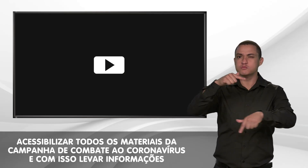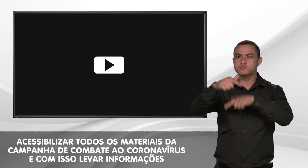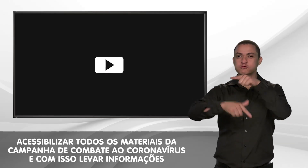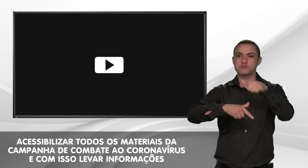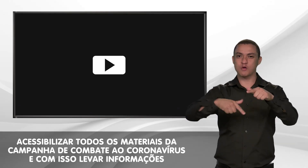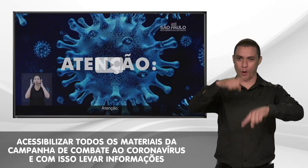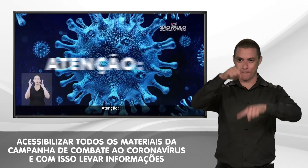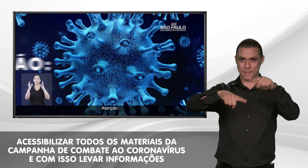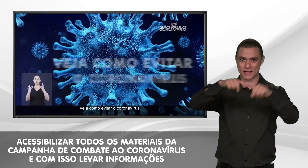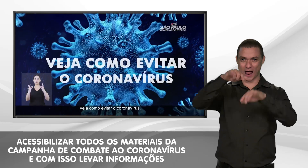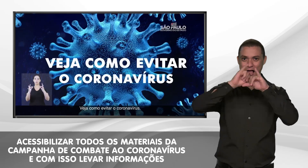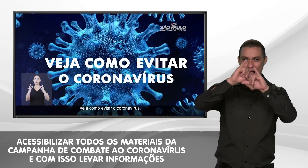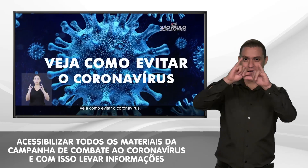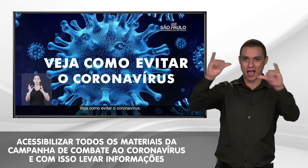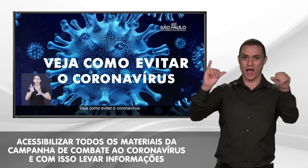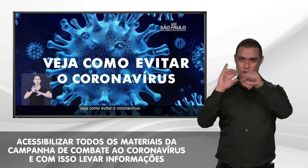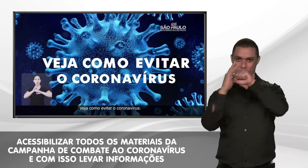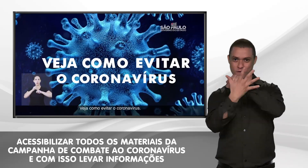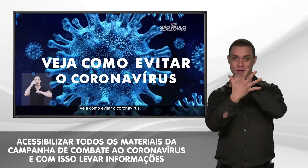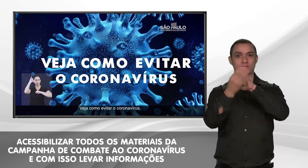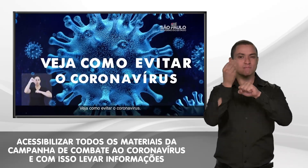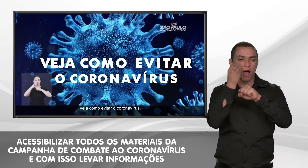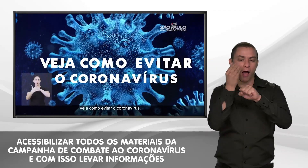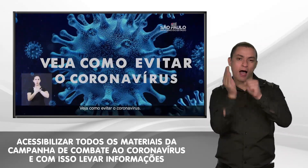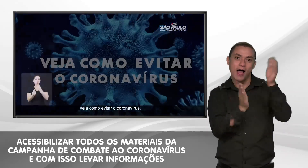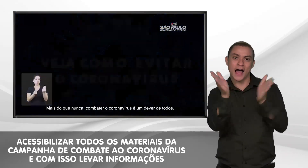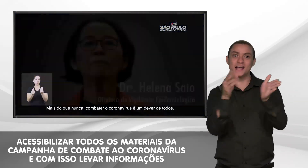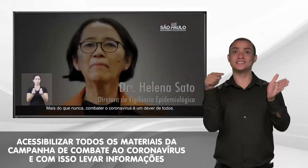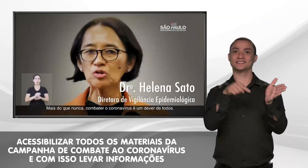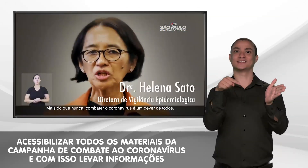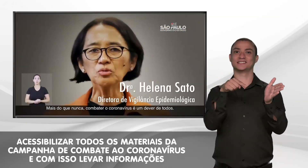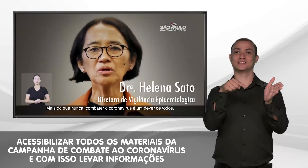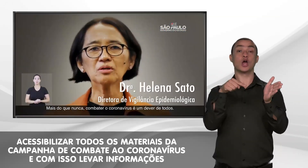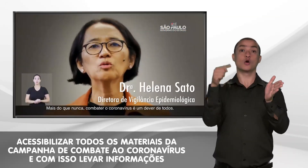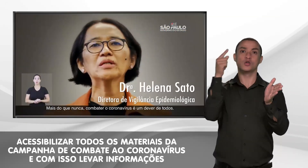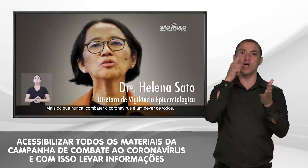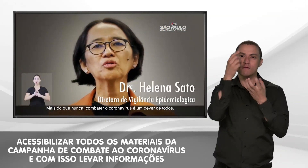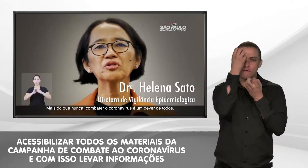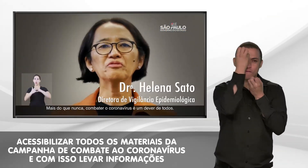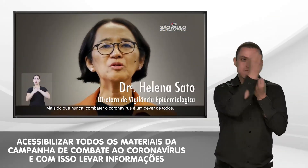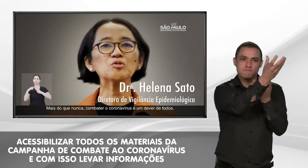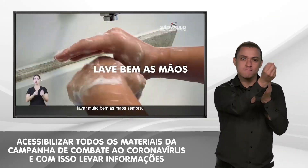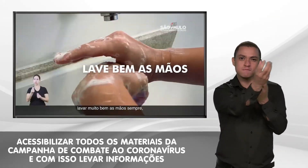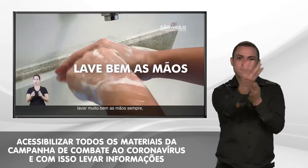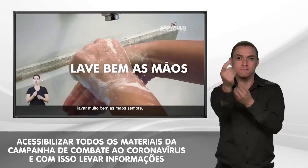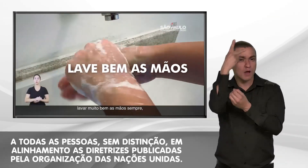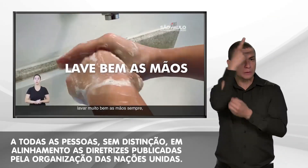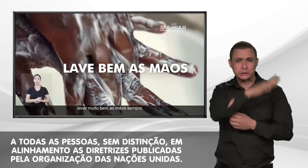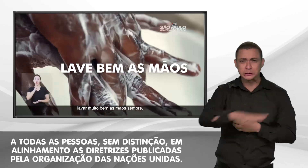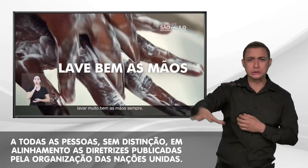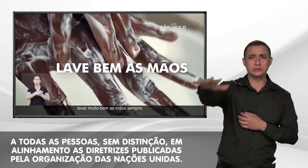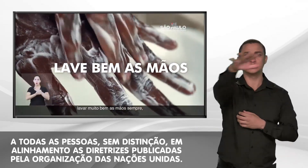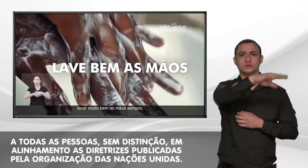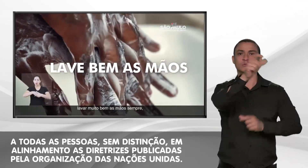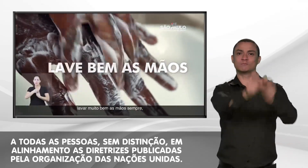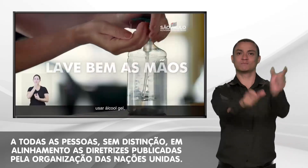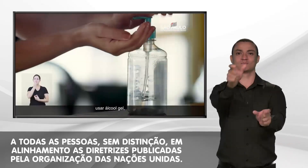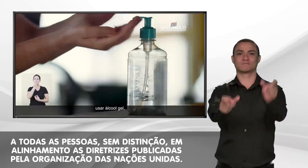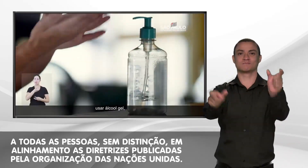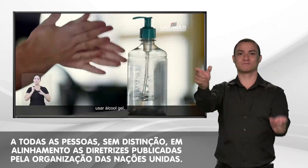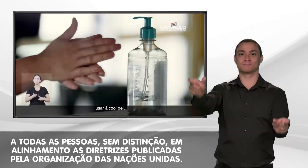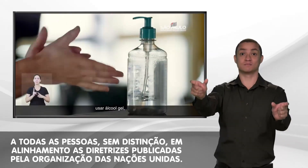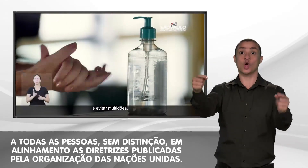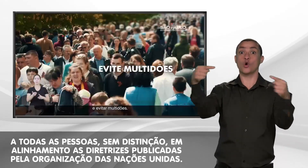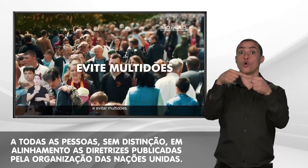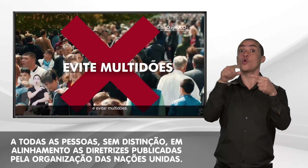todos os materiais da campanha de combate ao coronavírus e, com isso, levar informações a todas as pessoas